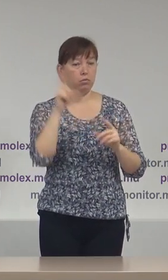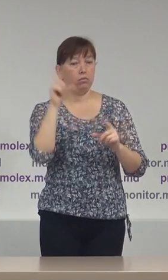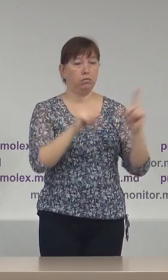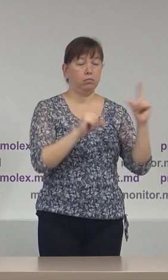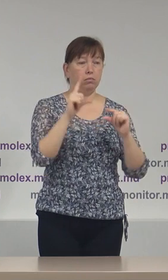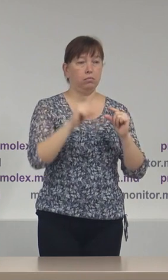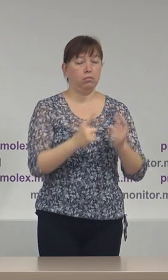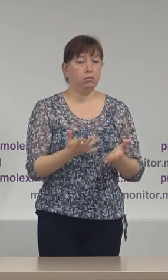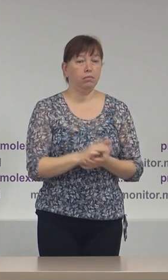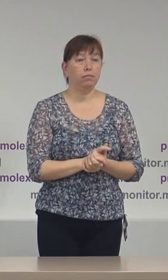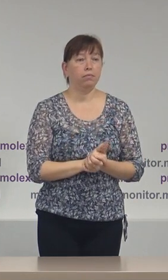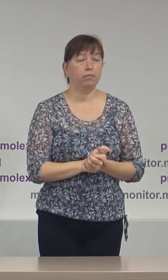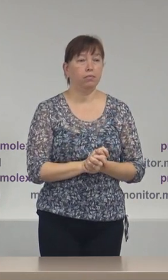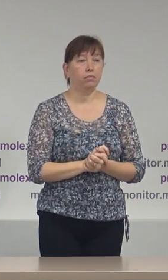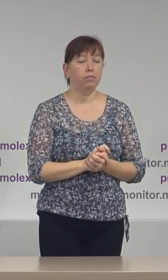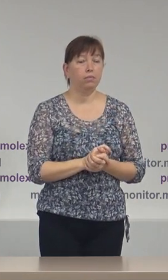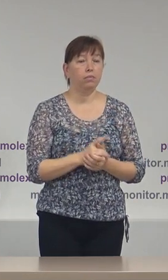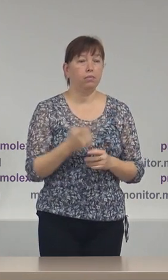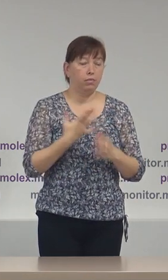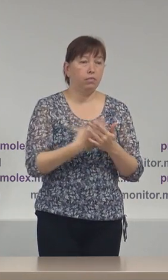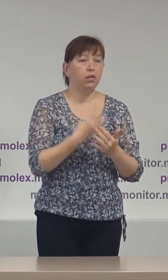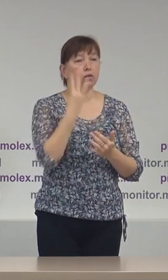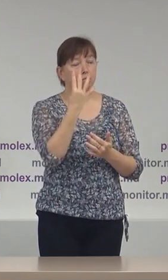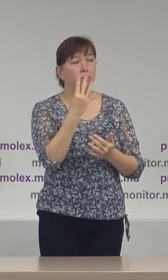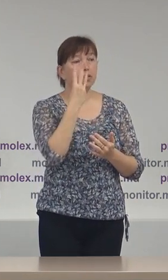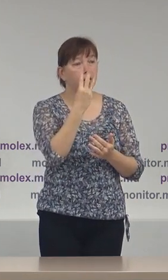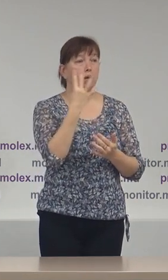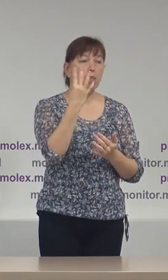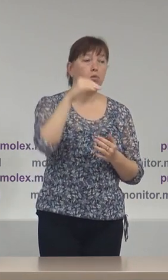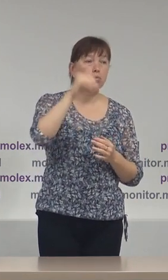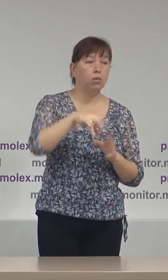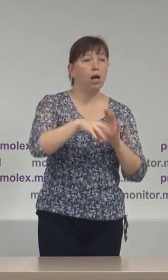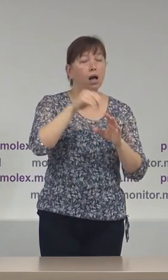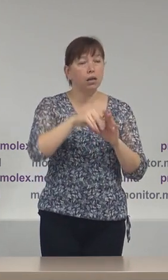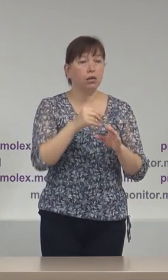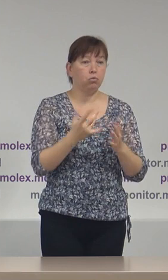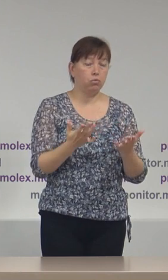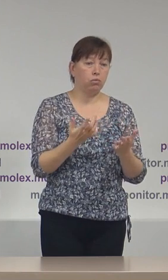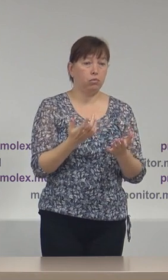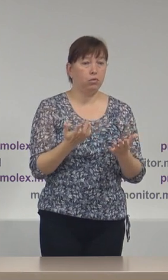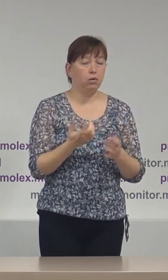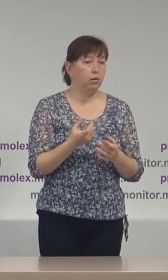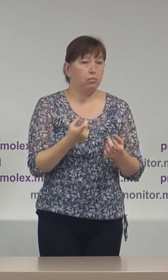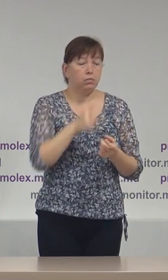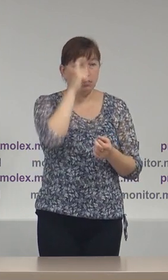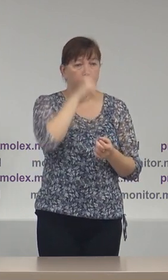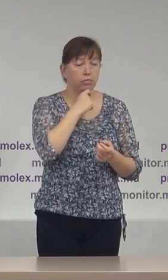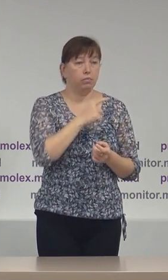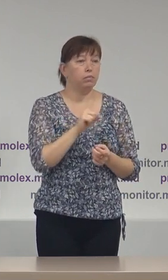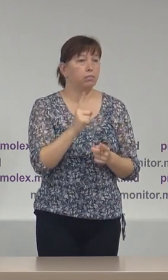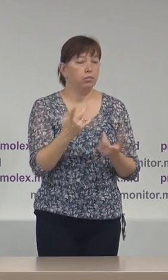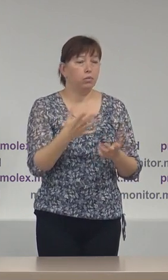practic de circa 3-4 mii de alegători este puțin explicabilă în